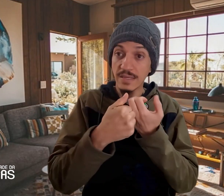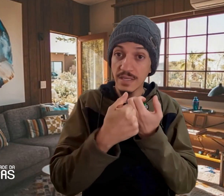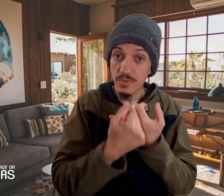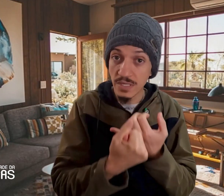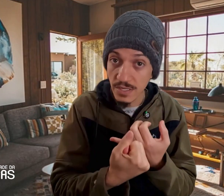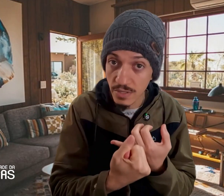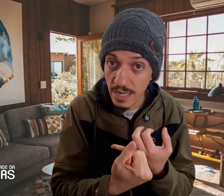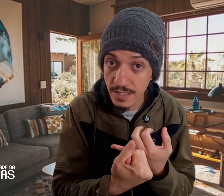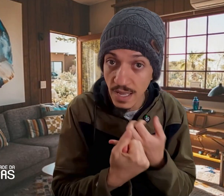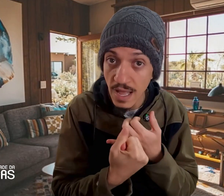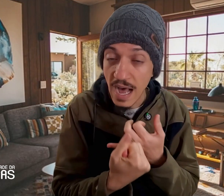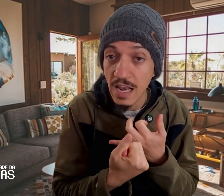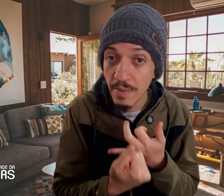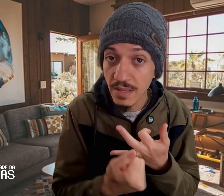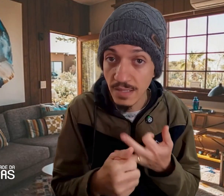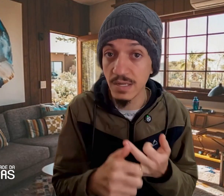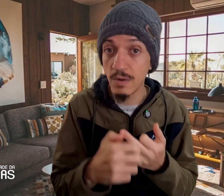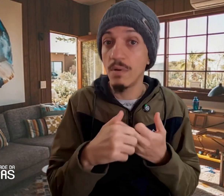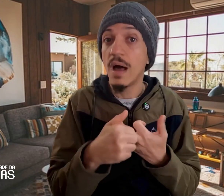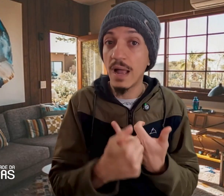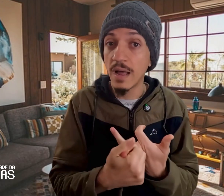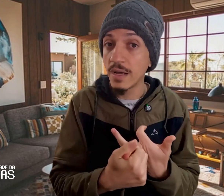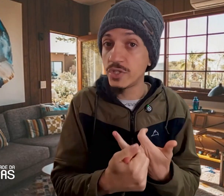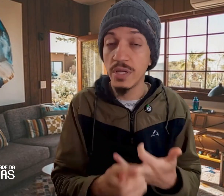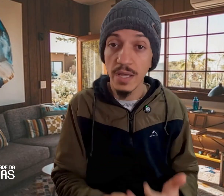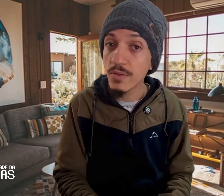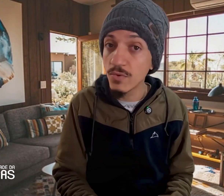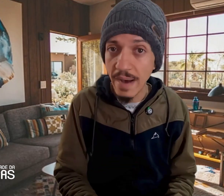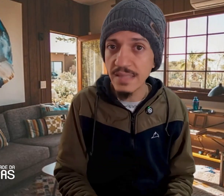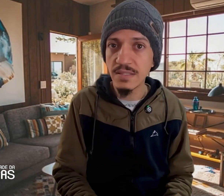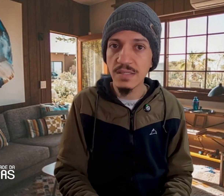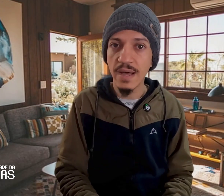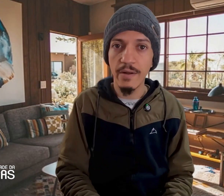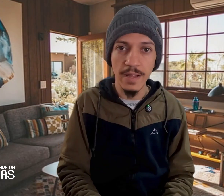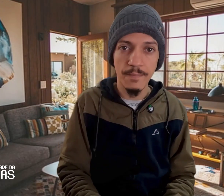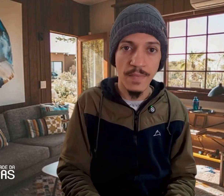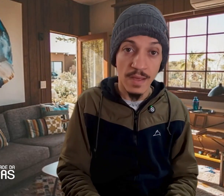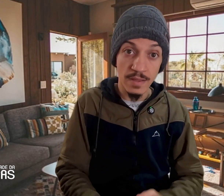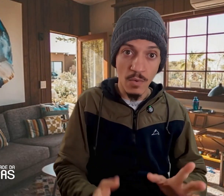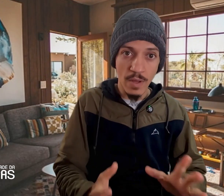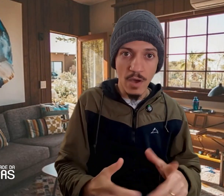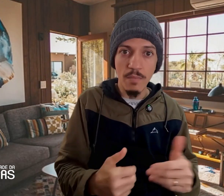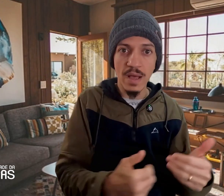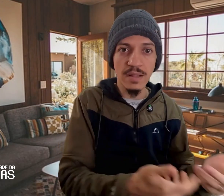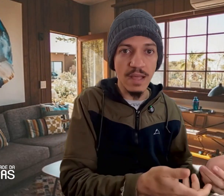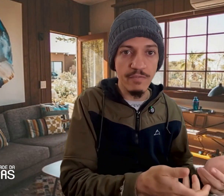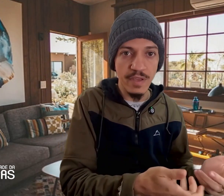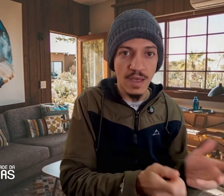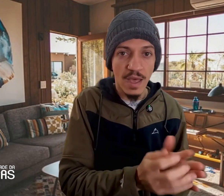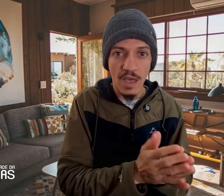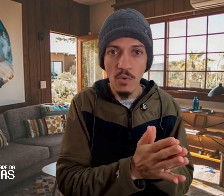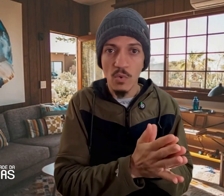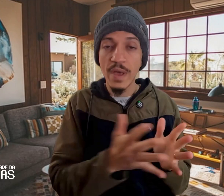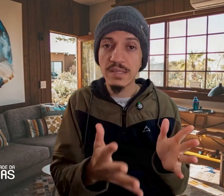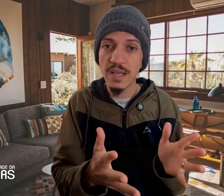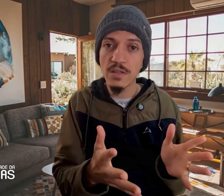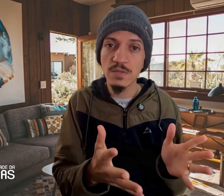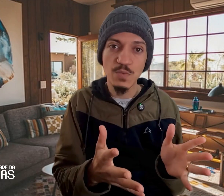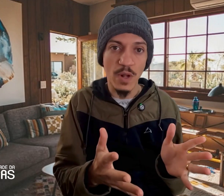questões relacionadas à alimentação, a lanche, e é tudo mais necessário ali. Então, eu me antevi, eu conhecendo os meus próprios